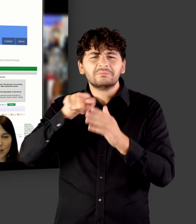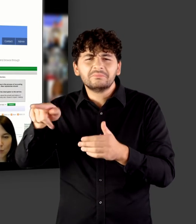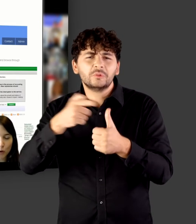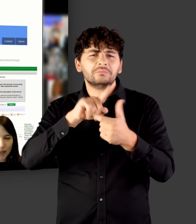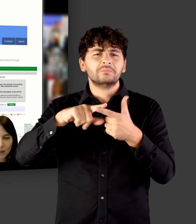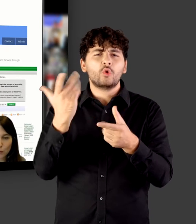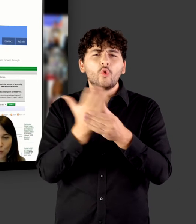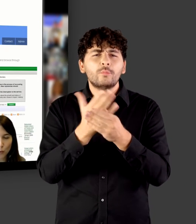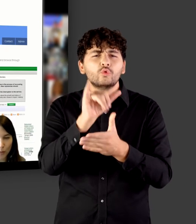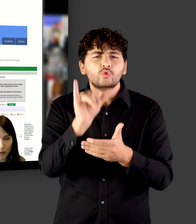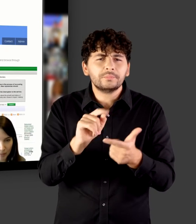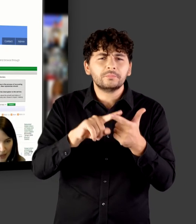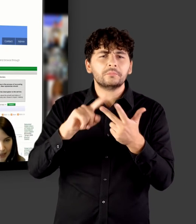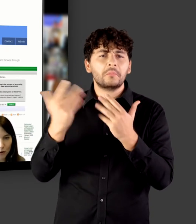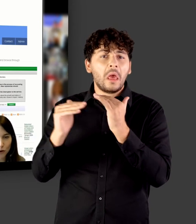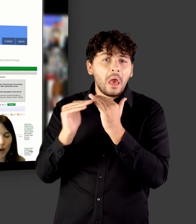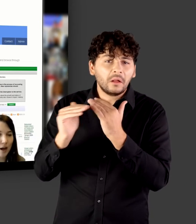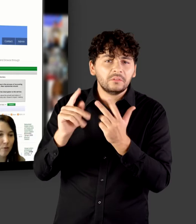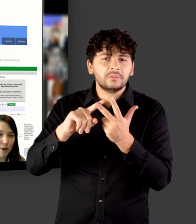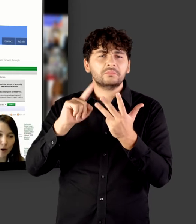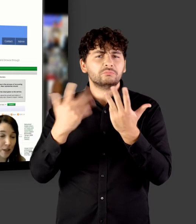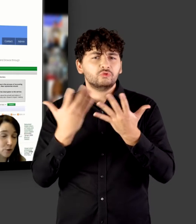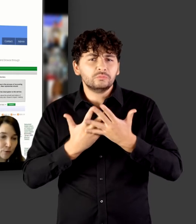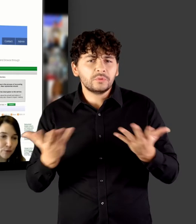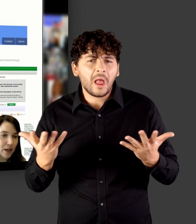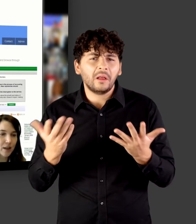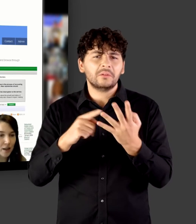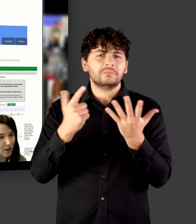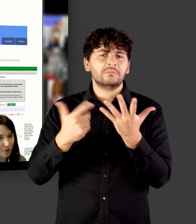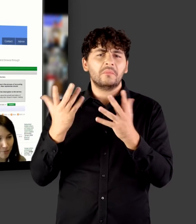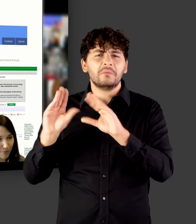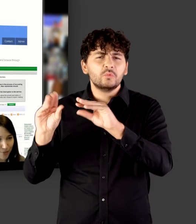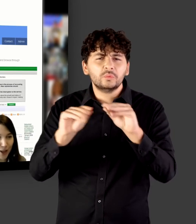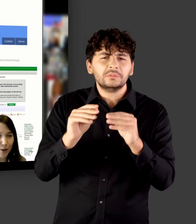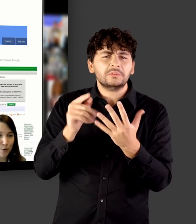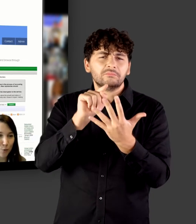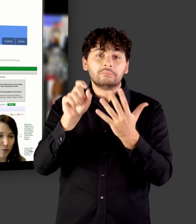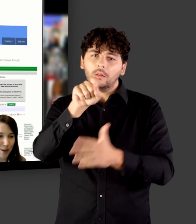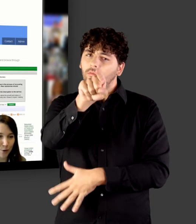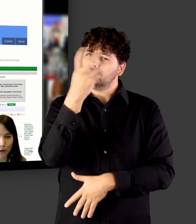Dokumententyp, nach Landsprache und aber auch nach Software gesucht werden können.